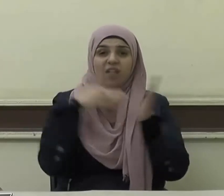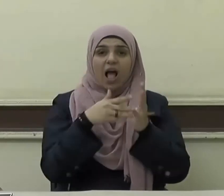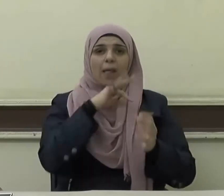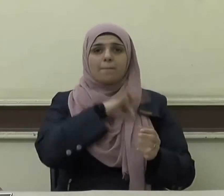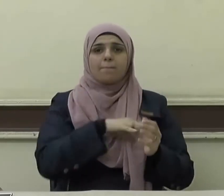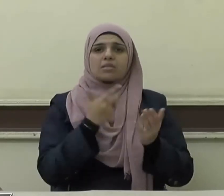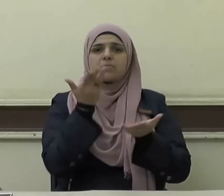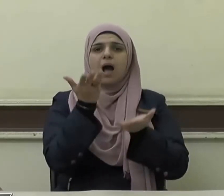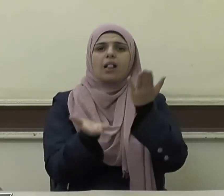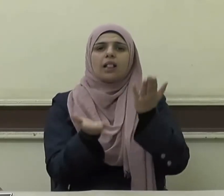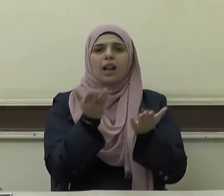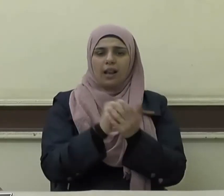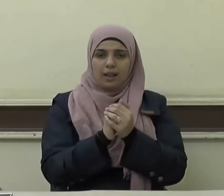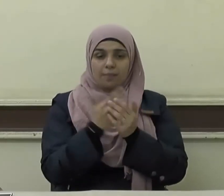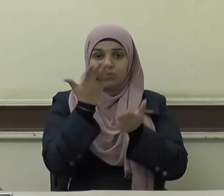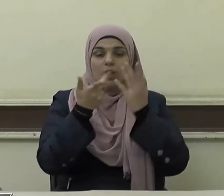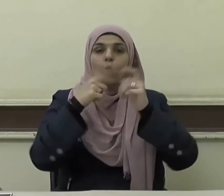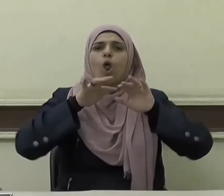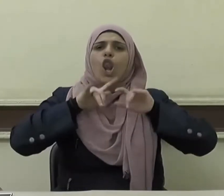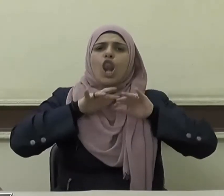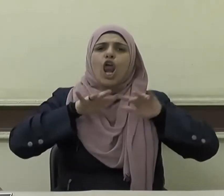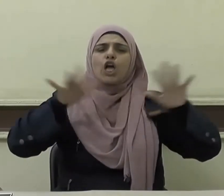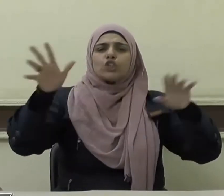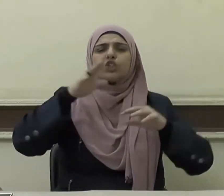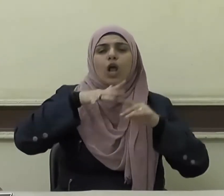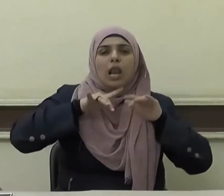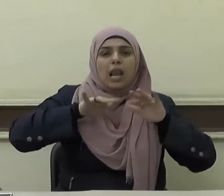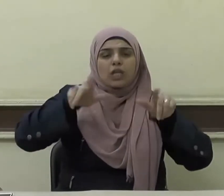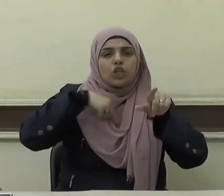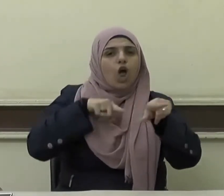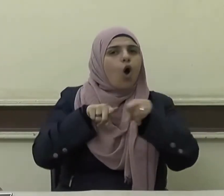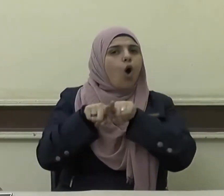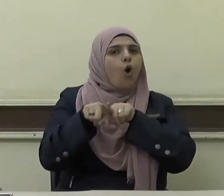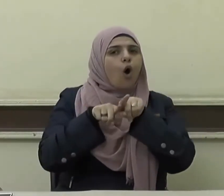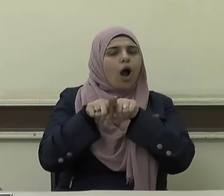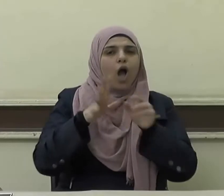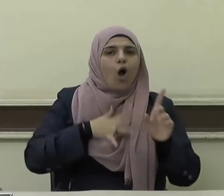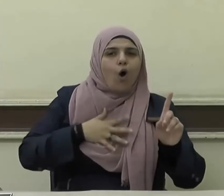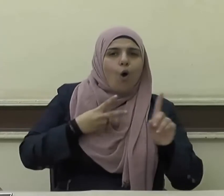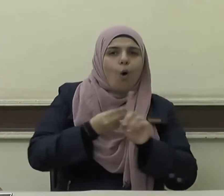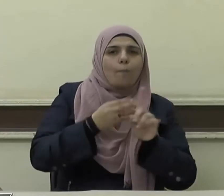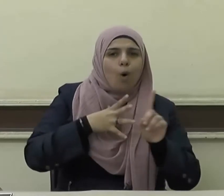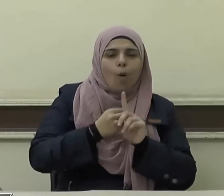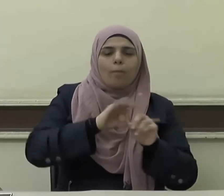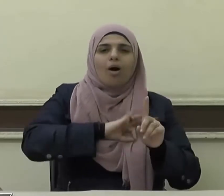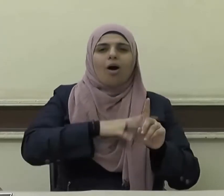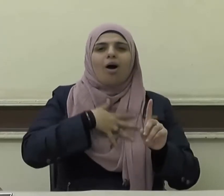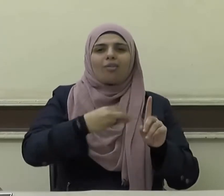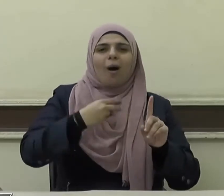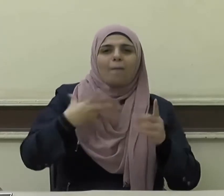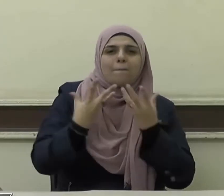العدل وتنتشر روح الإخاء والمحبة والمودة